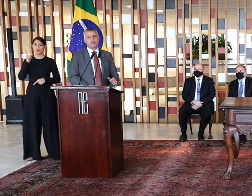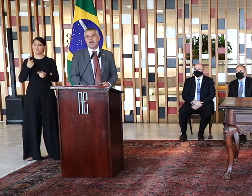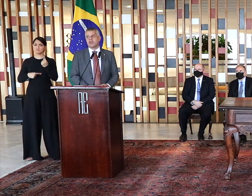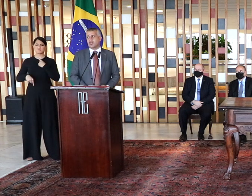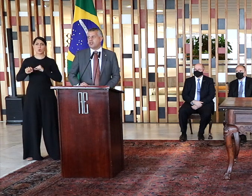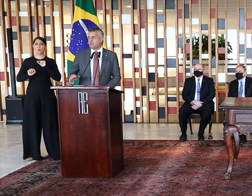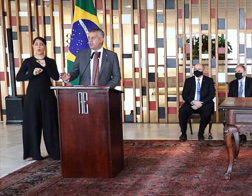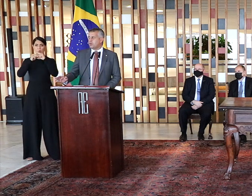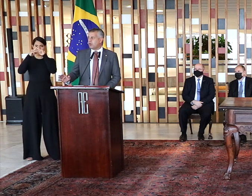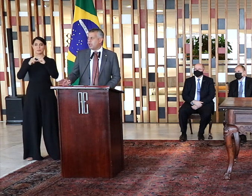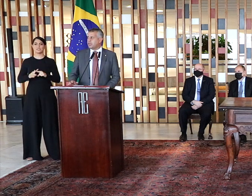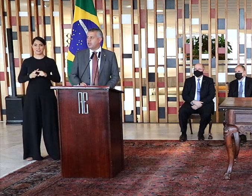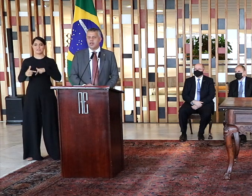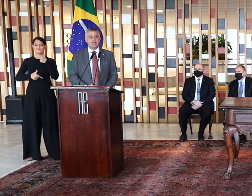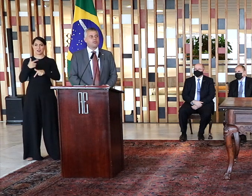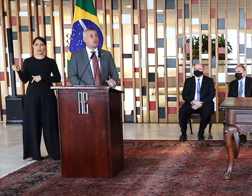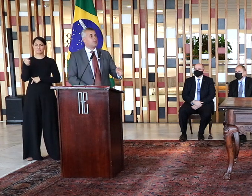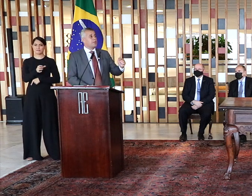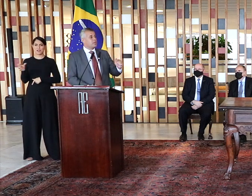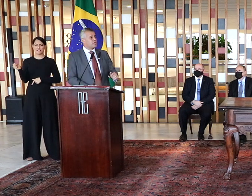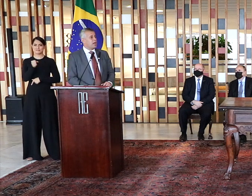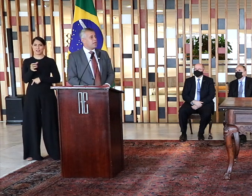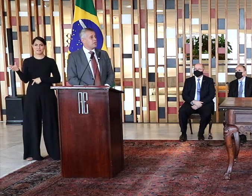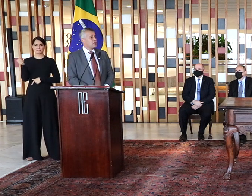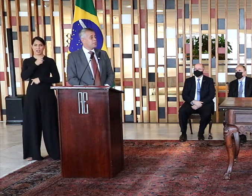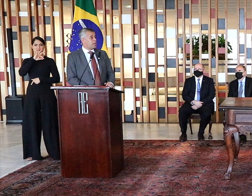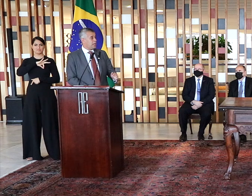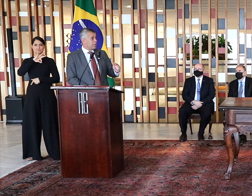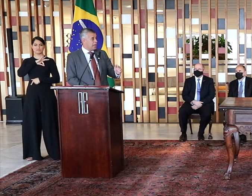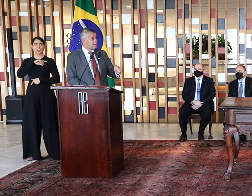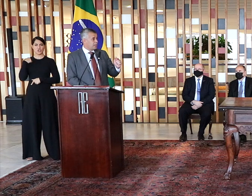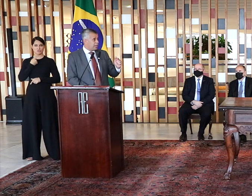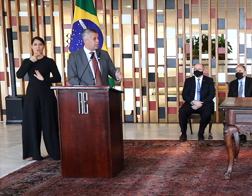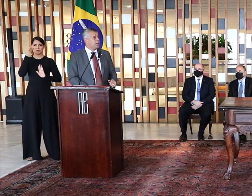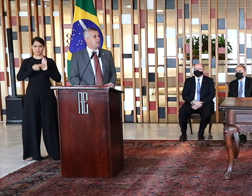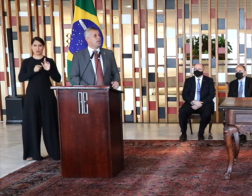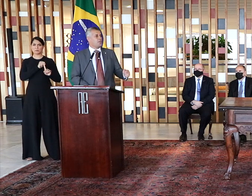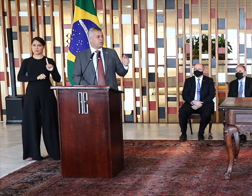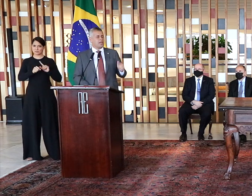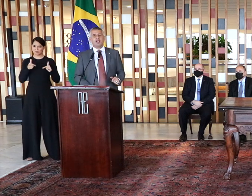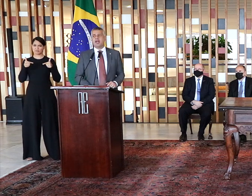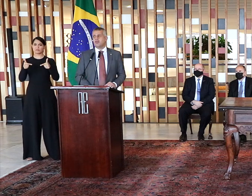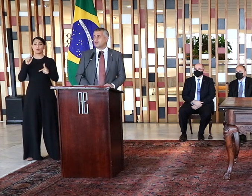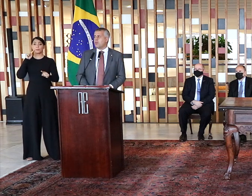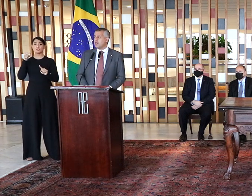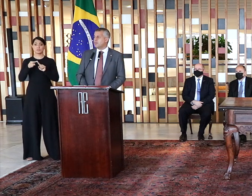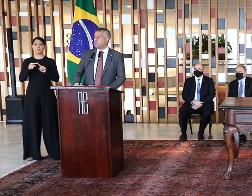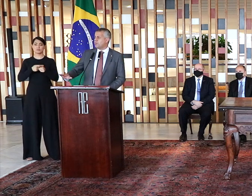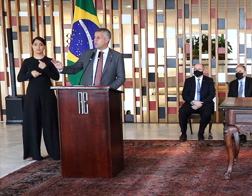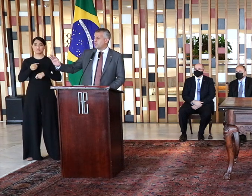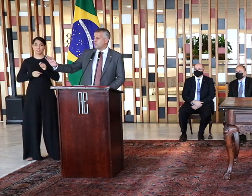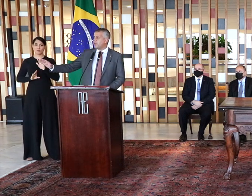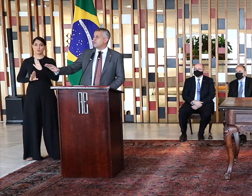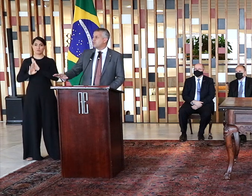competitividade, gerando emprego, renda, temos nossos problemas sociais, nós queremos gerar riqueza e renda e fruto dessa renda nós vamos trabalhar